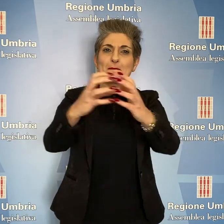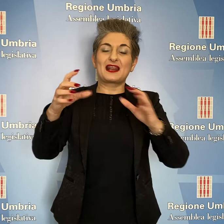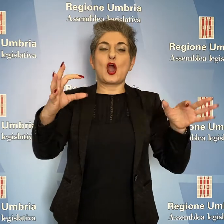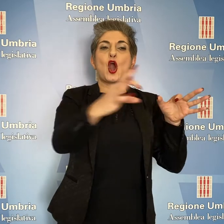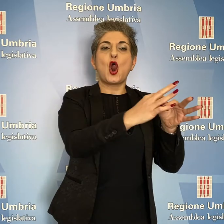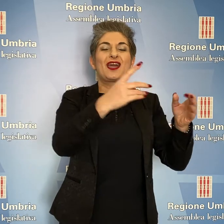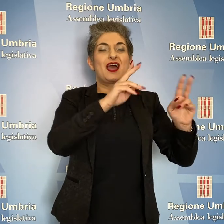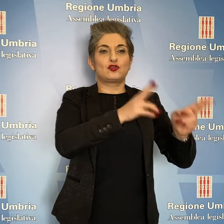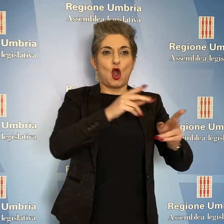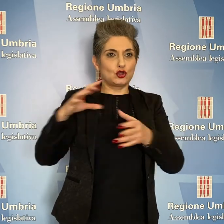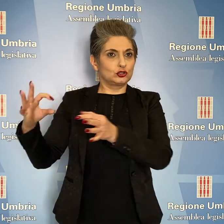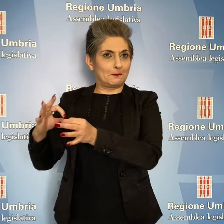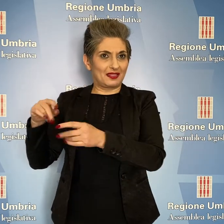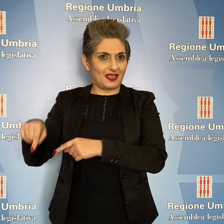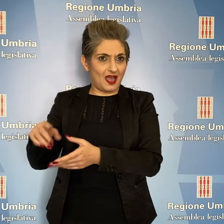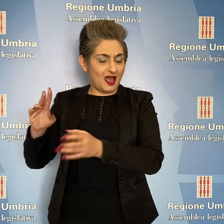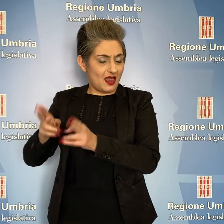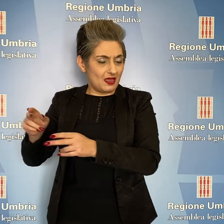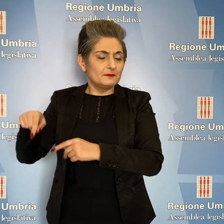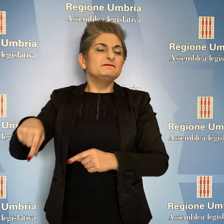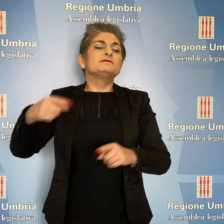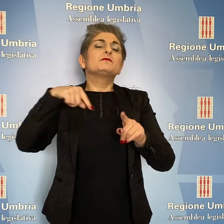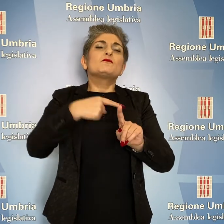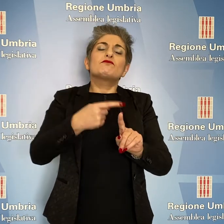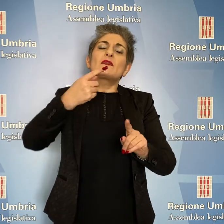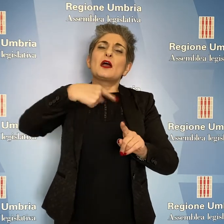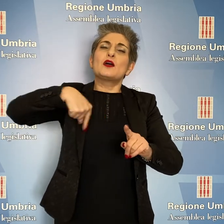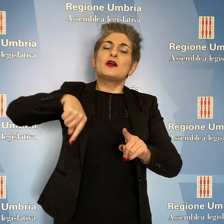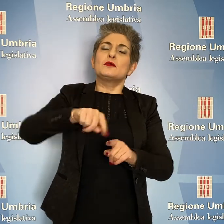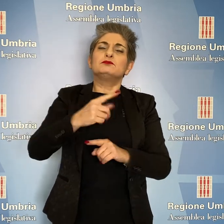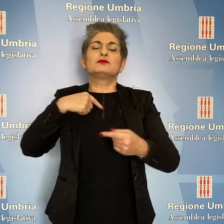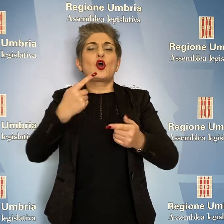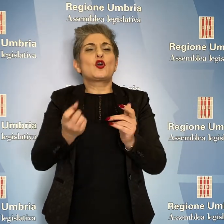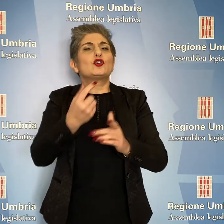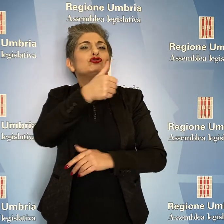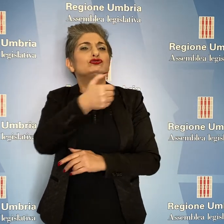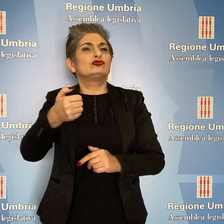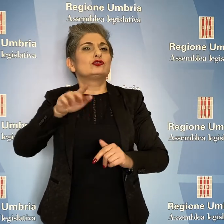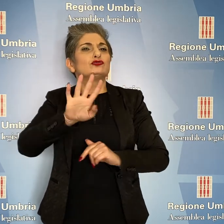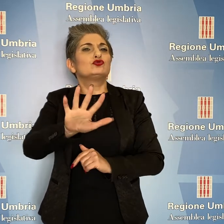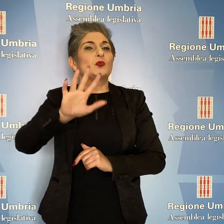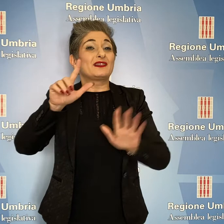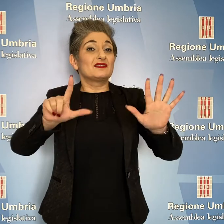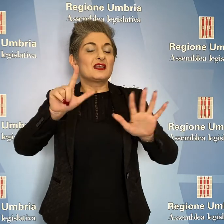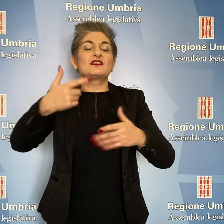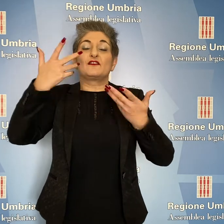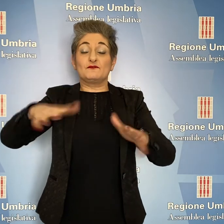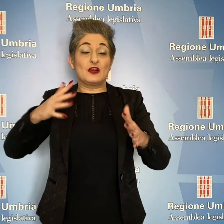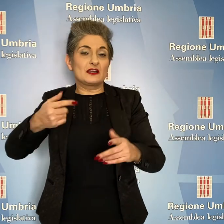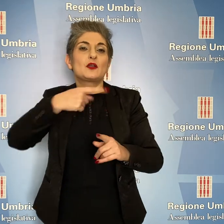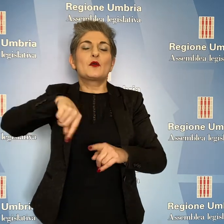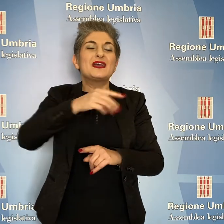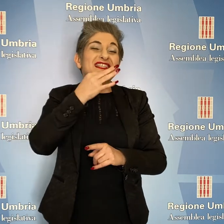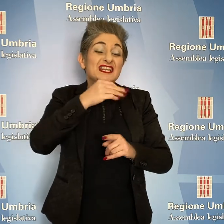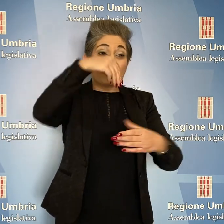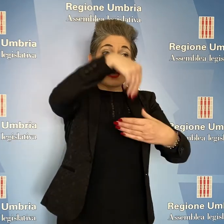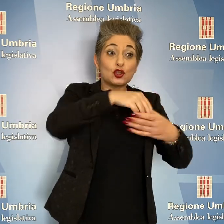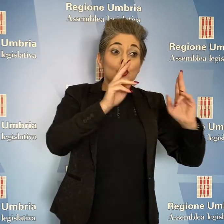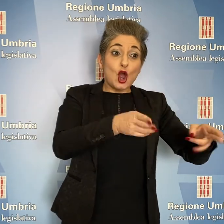157 realizzati da noi, ha detto la Presidente, che ci consentiranno di smantellare 18 posti di terapia